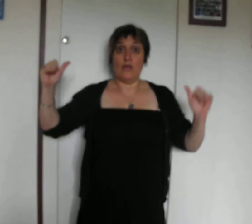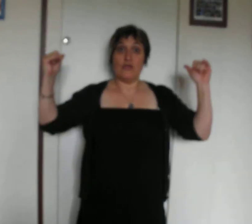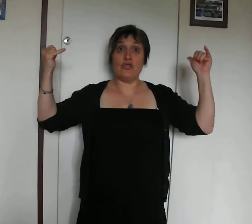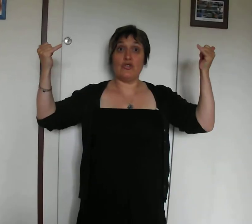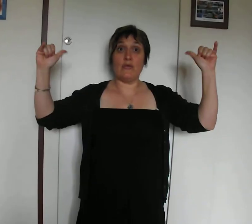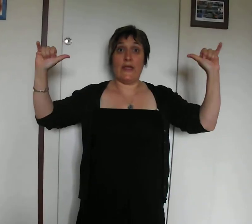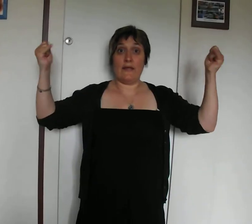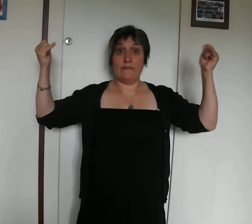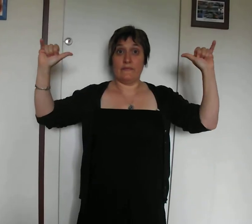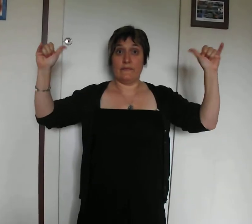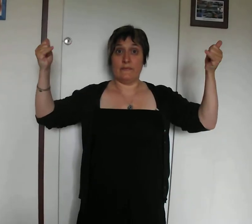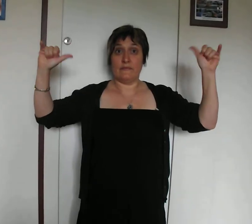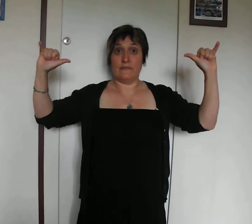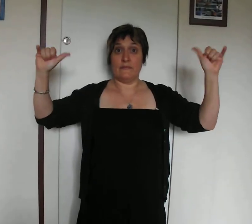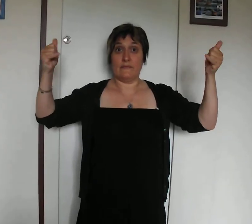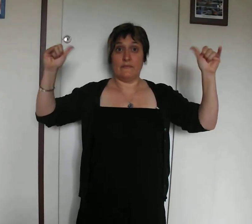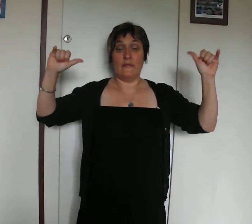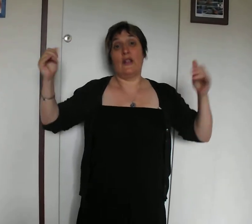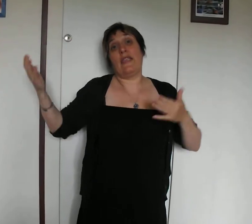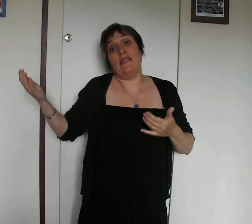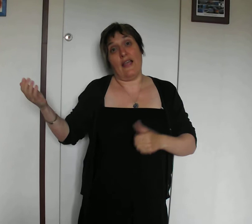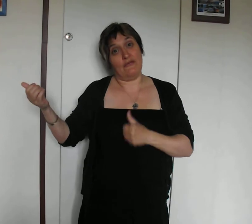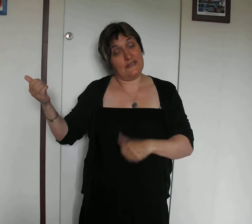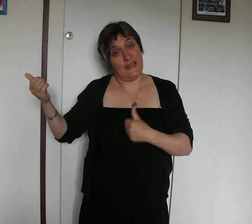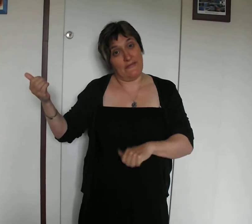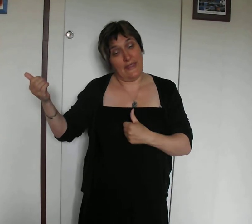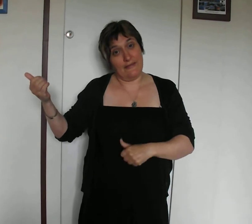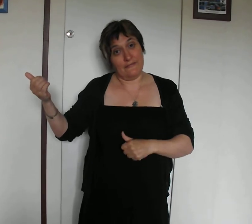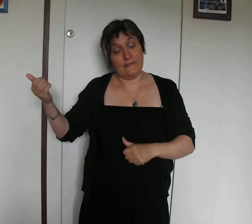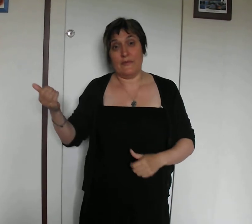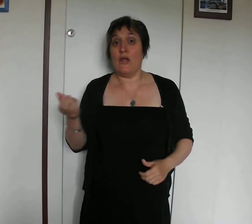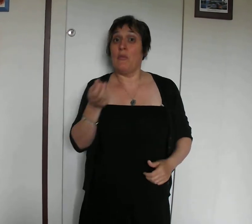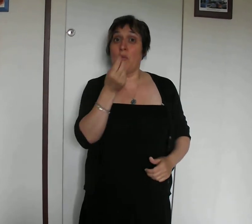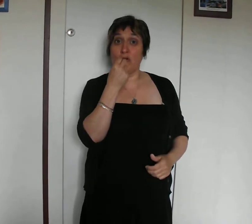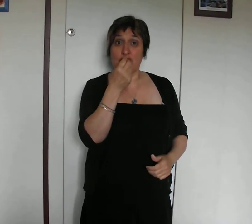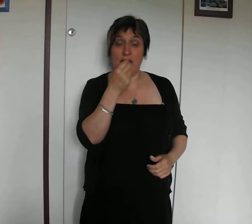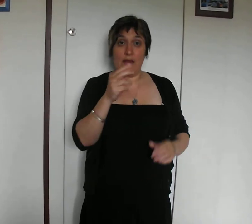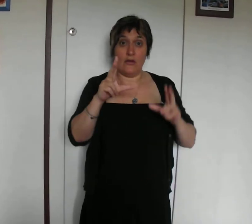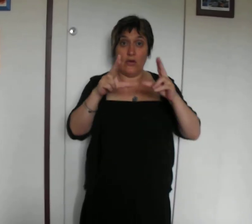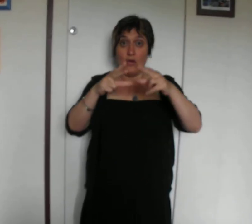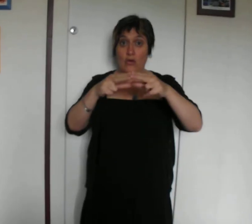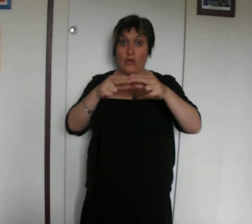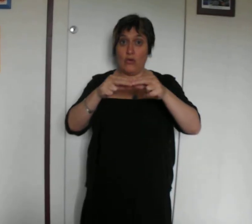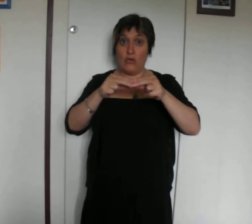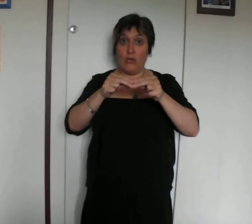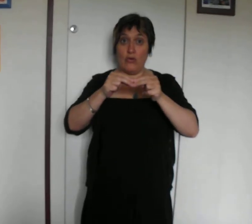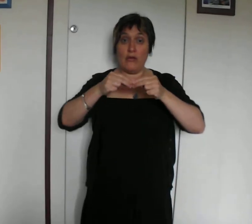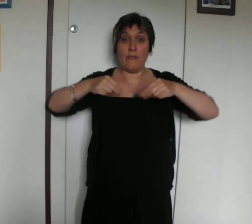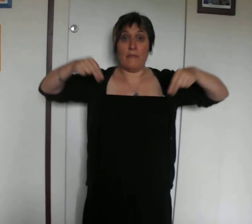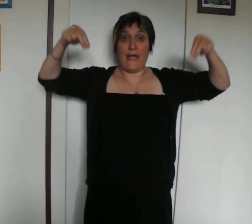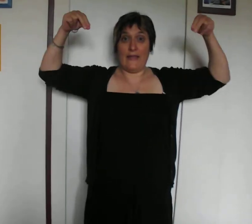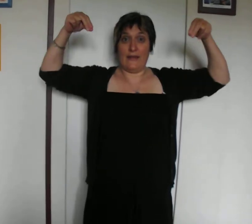jouez, la guitare vous savez, mangez une banane.